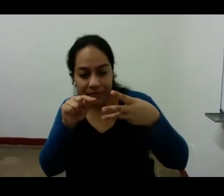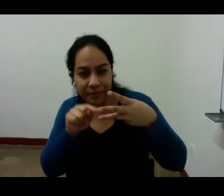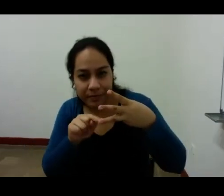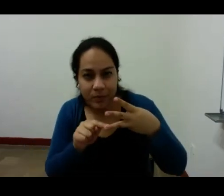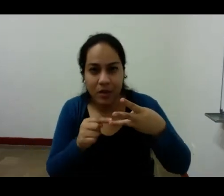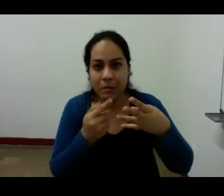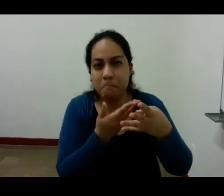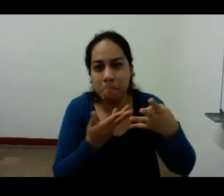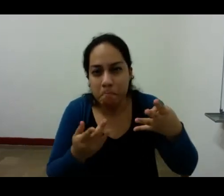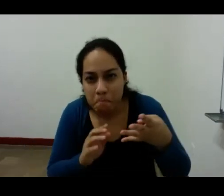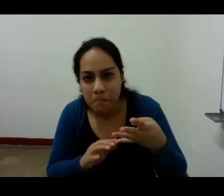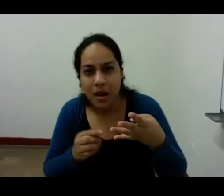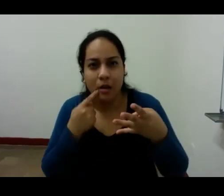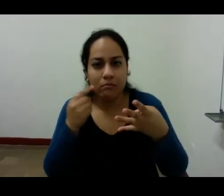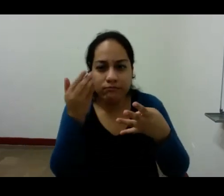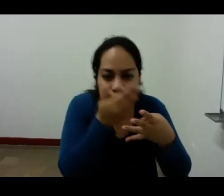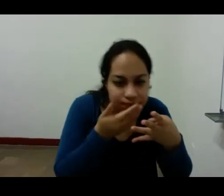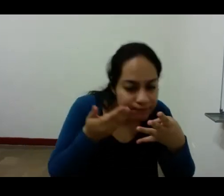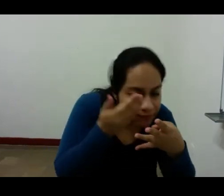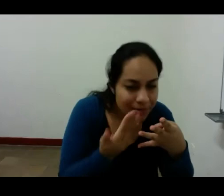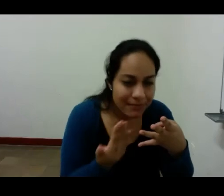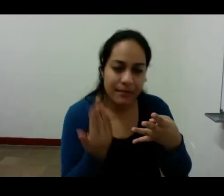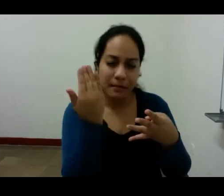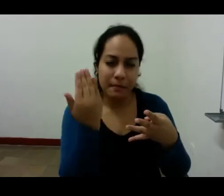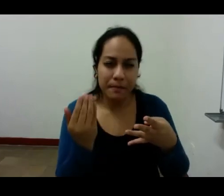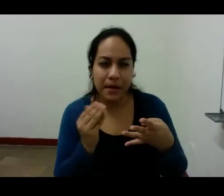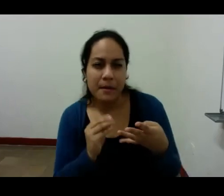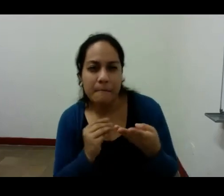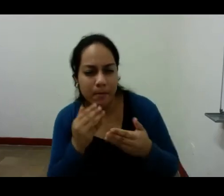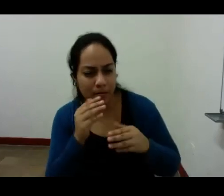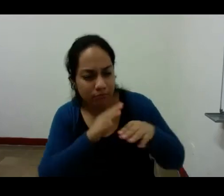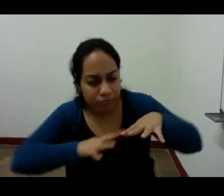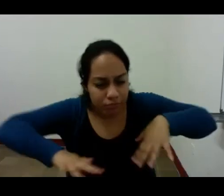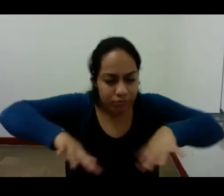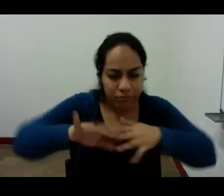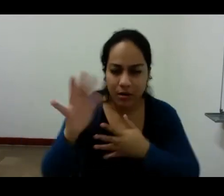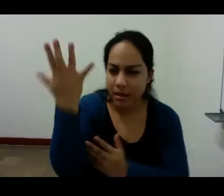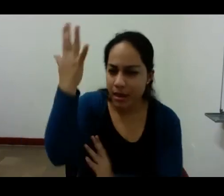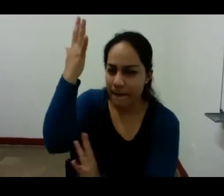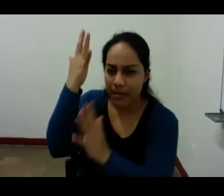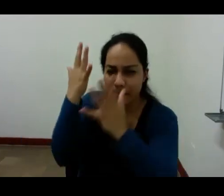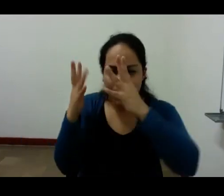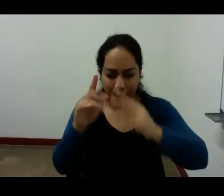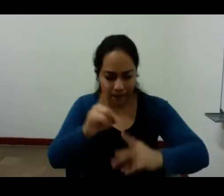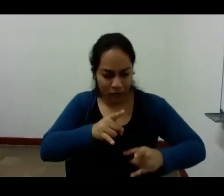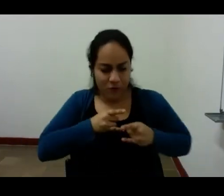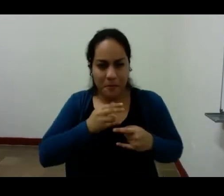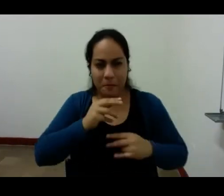para explorar el paisaje de sus propias sensaciones